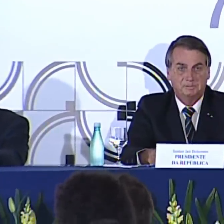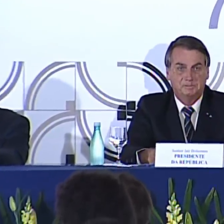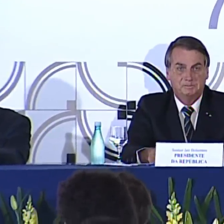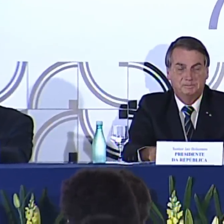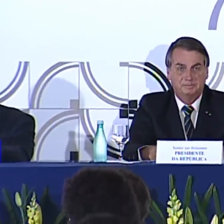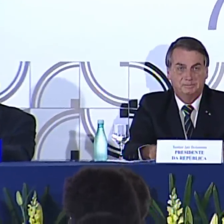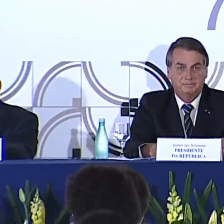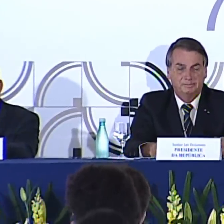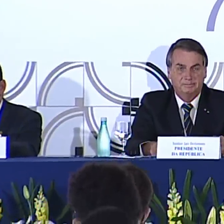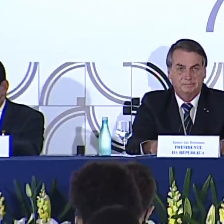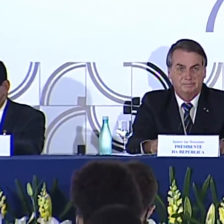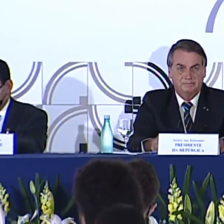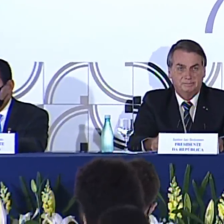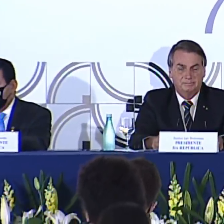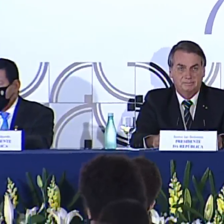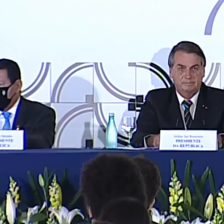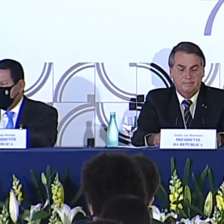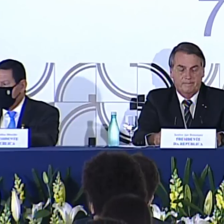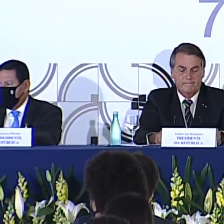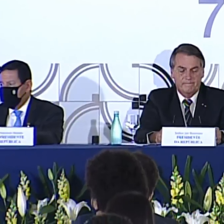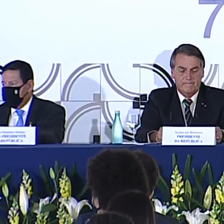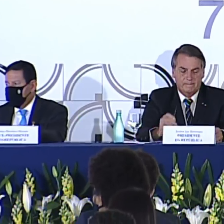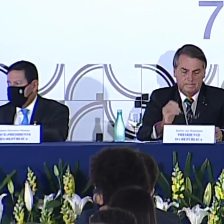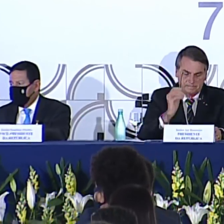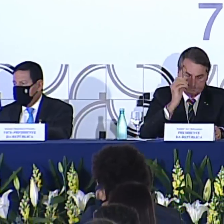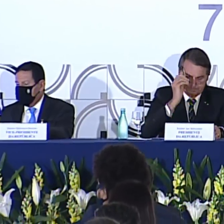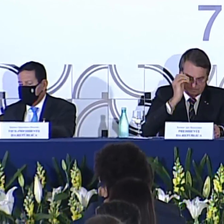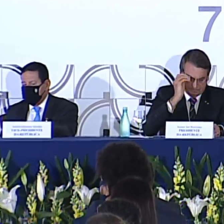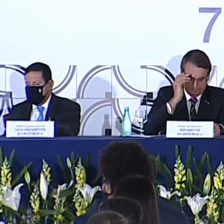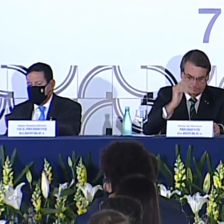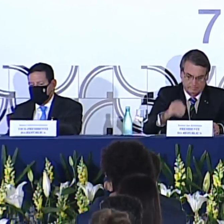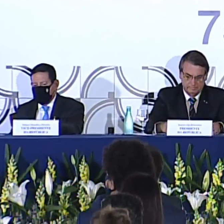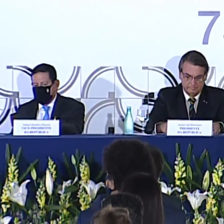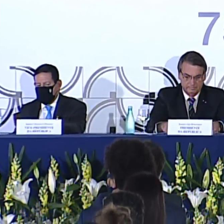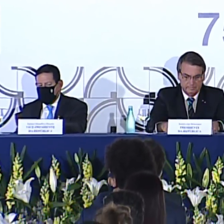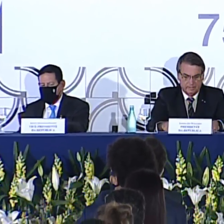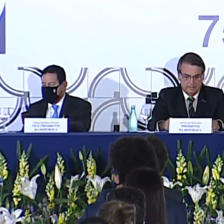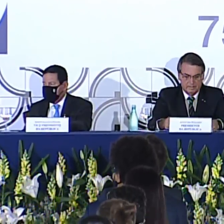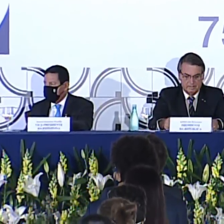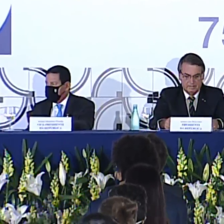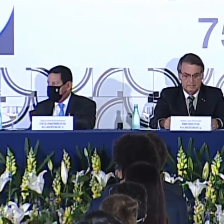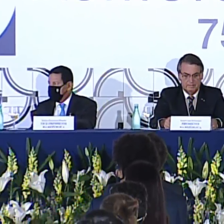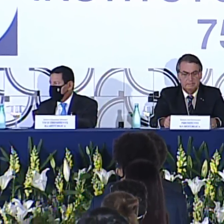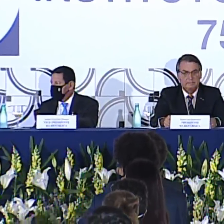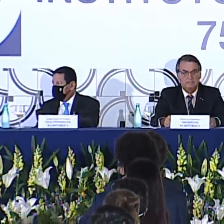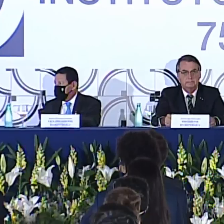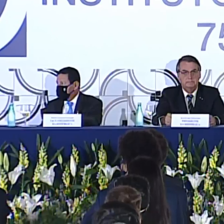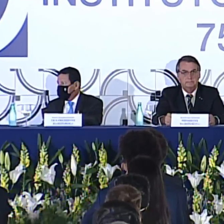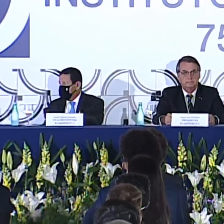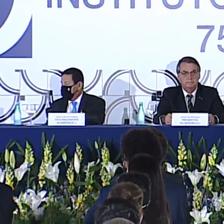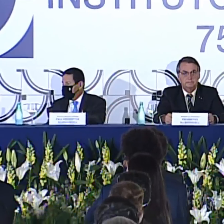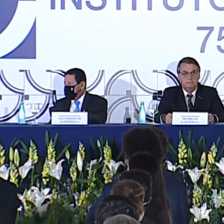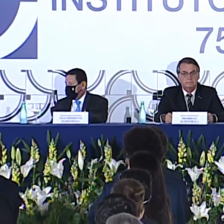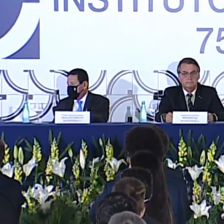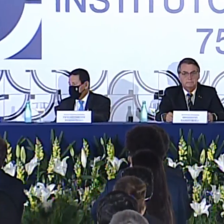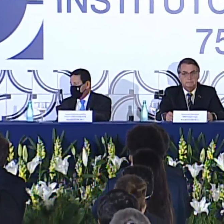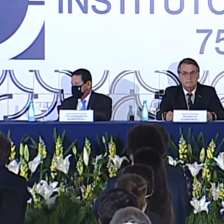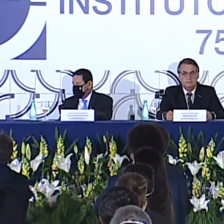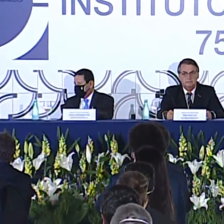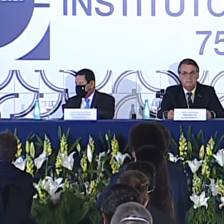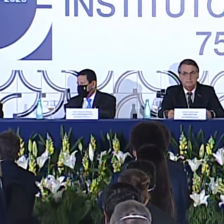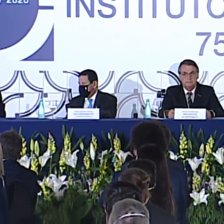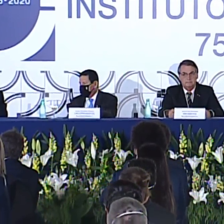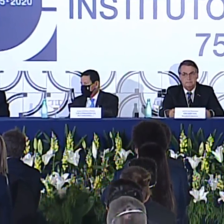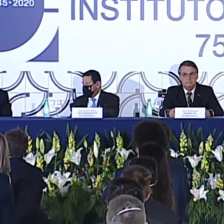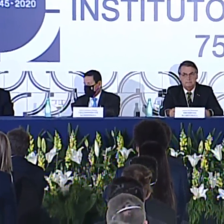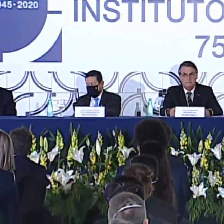senhora Michele Bolsonaro, excelentíssimo senhor Antônio Hamilton Martins Mourão, vice-presidente da República, excelentíssima senhora Paula Mourão,